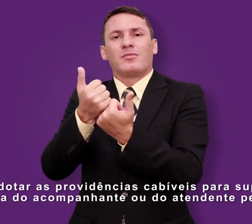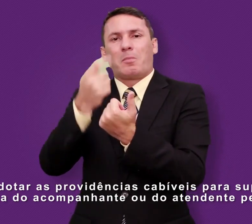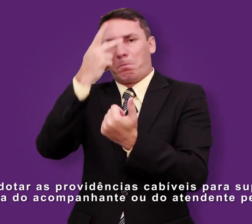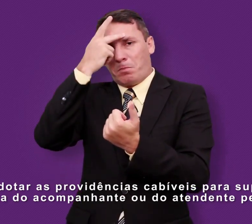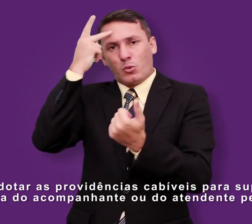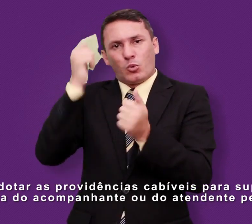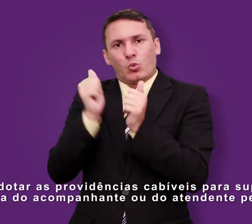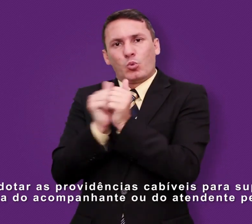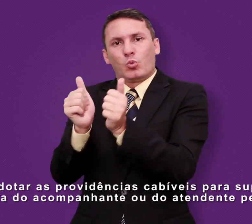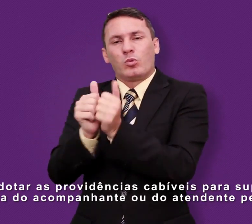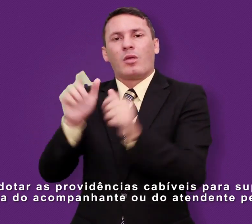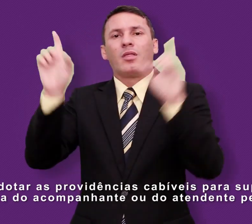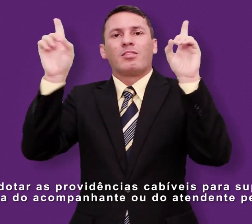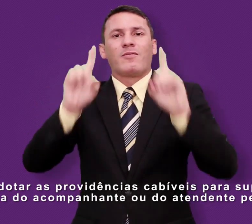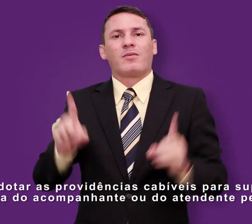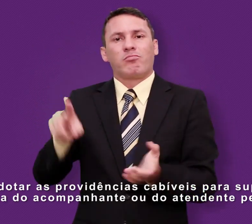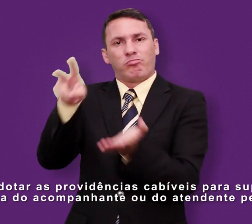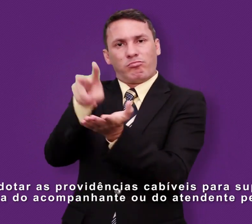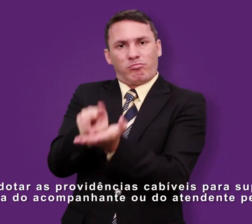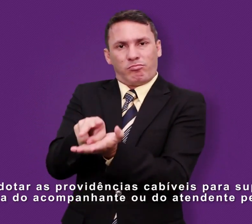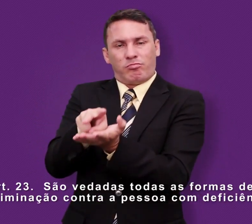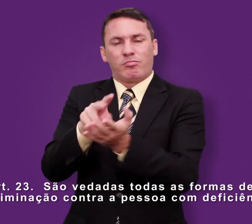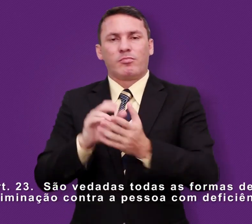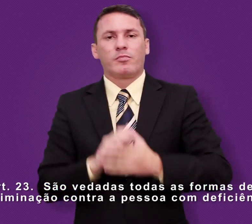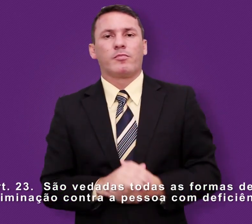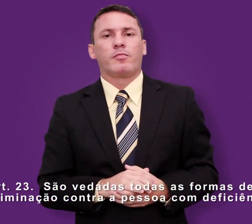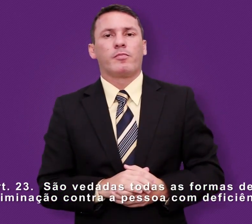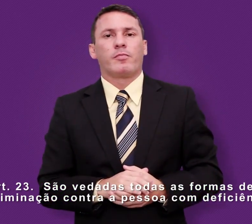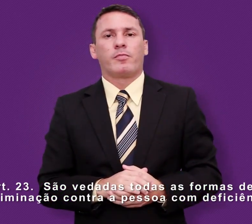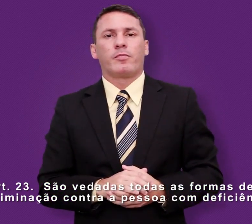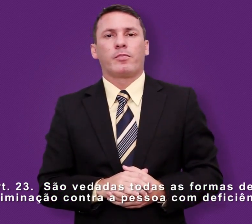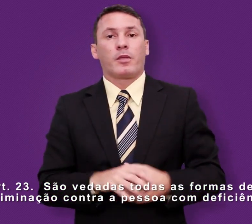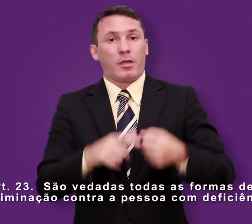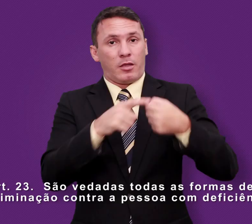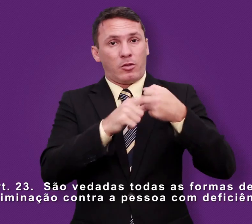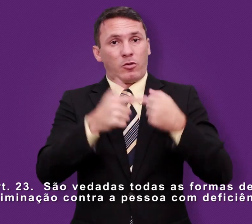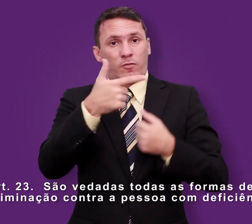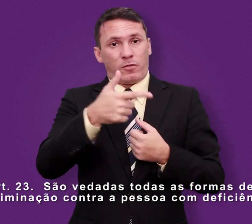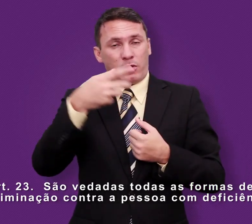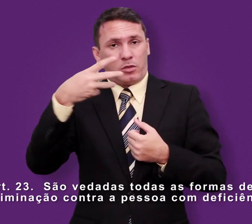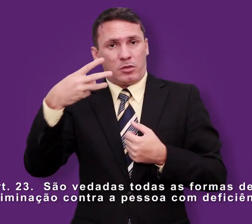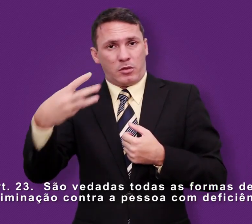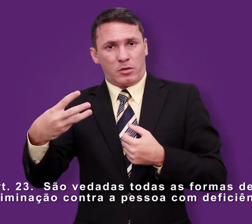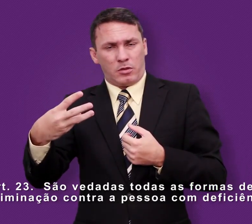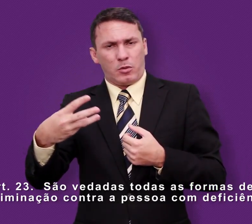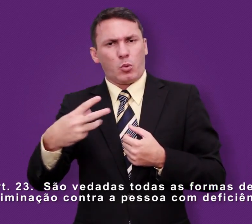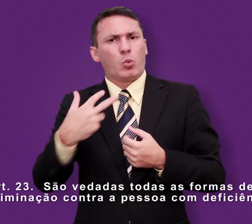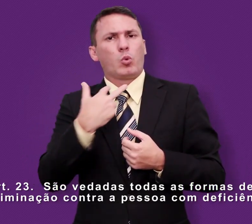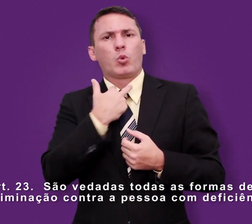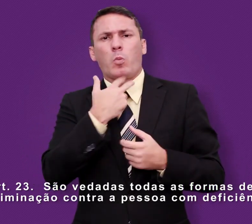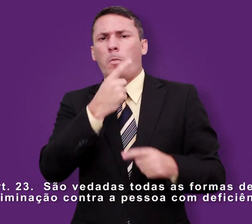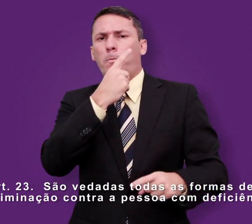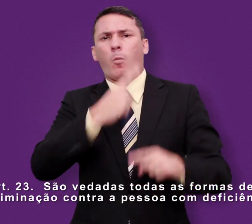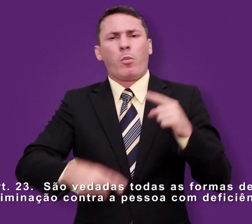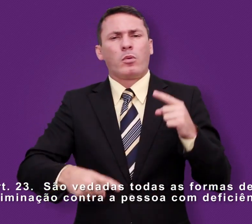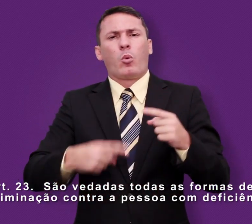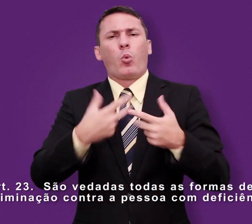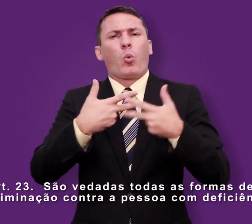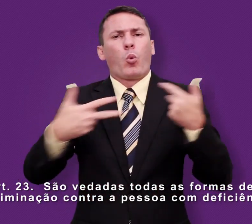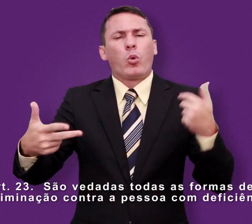ou do atendente pessoal. Artigo 23. São vedadas todas as formas de discriminação contra